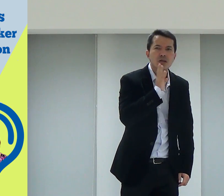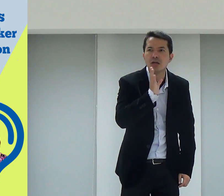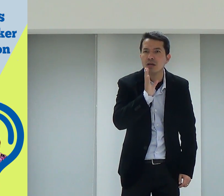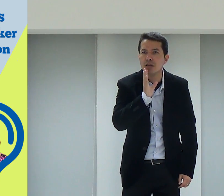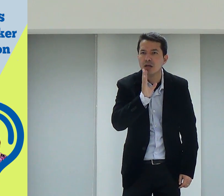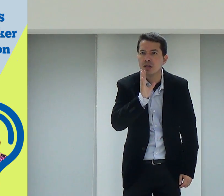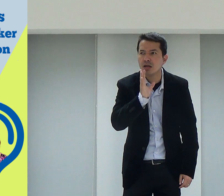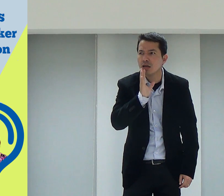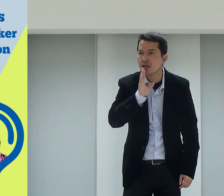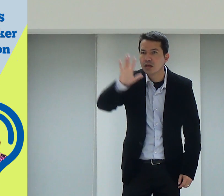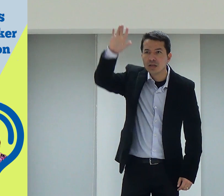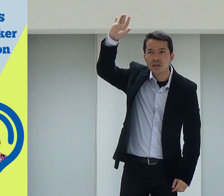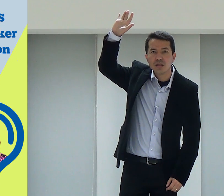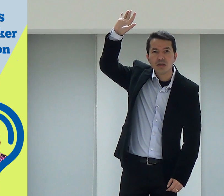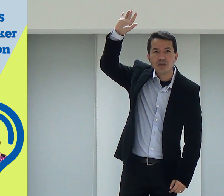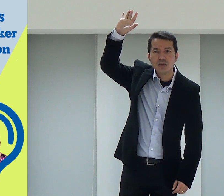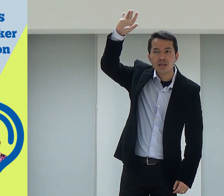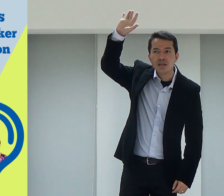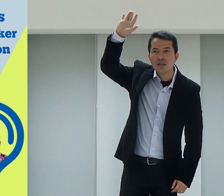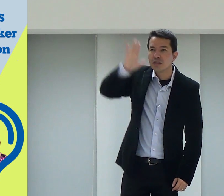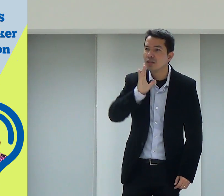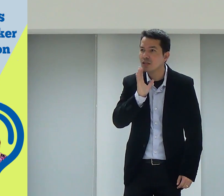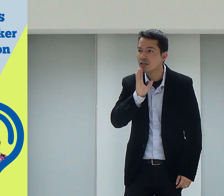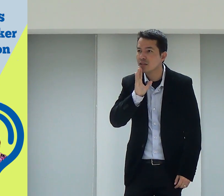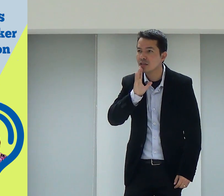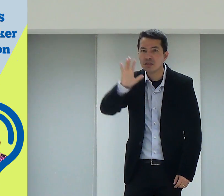Vocês conhecem ela? Quem conhece? Levanta a mão.